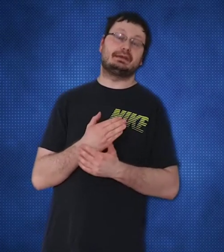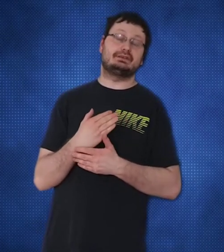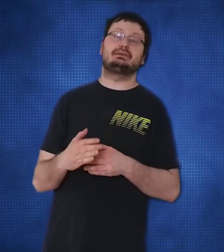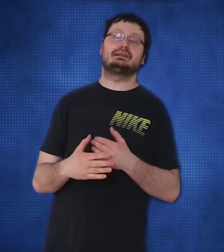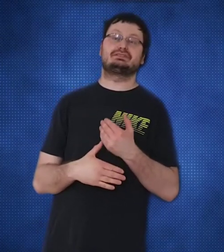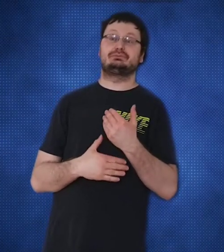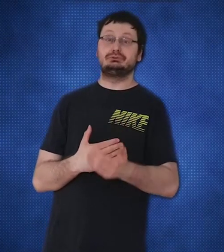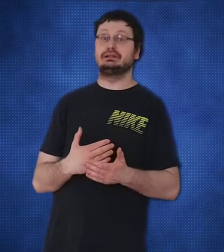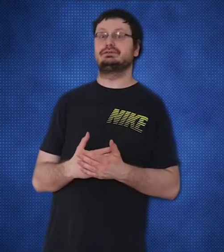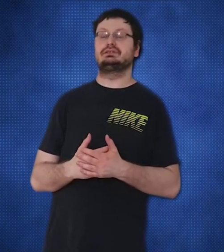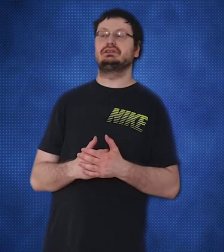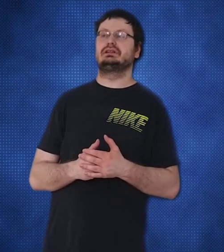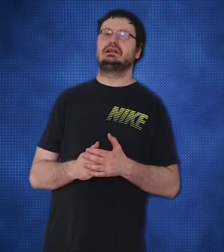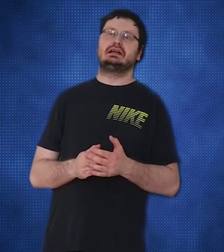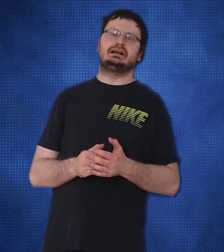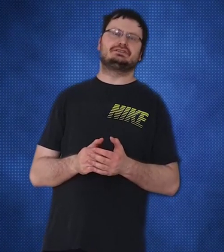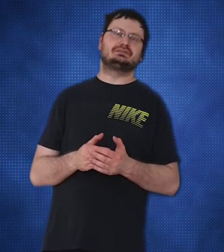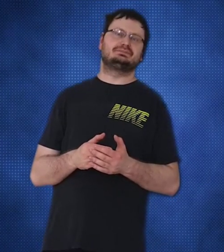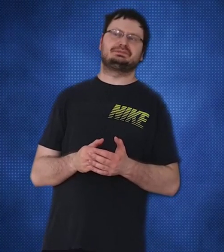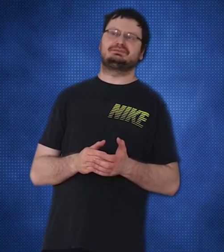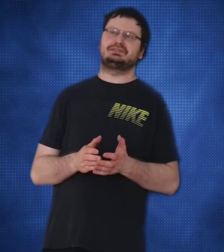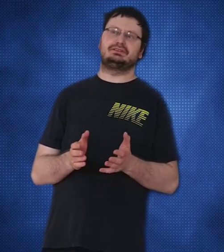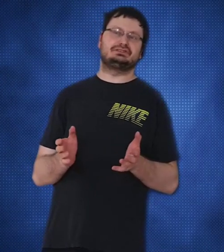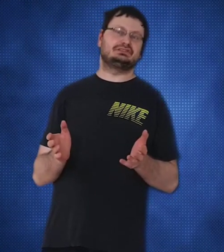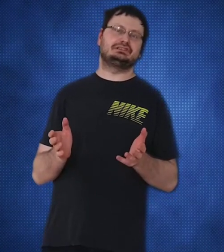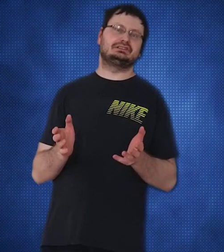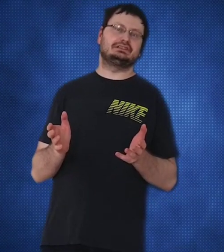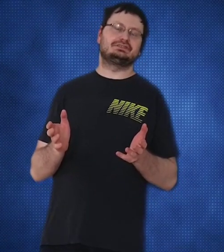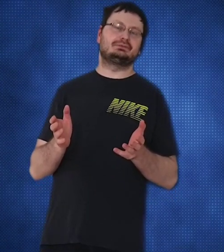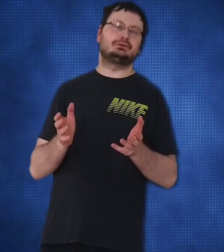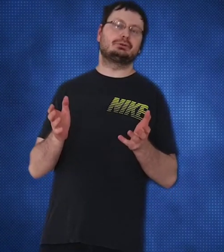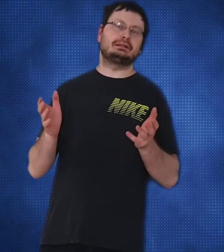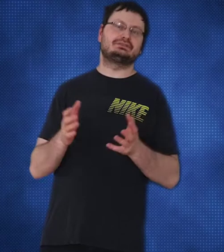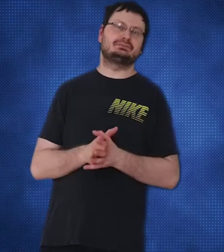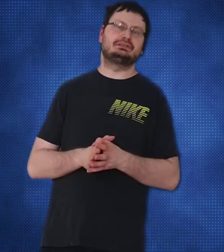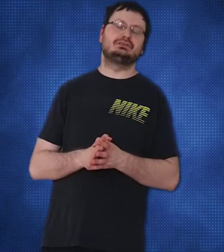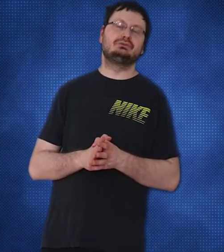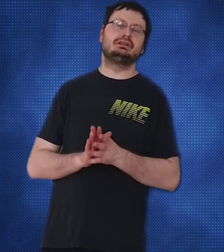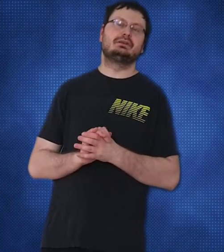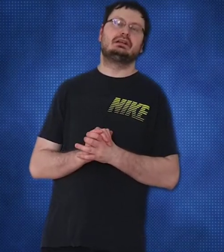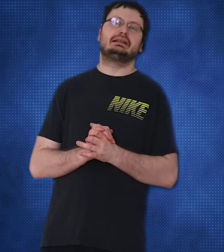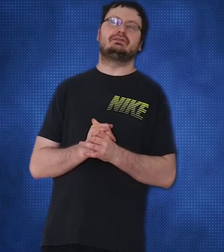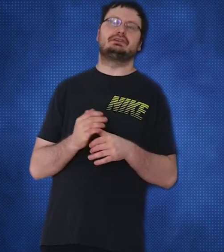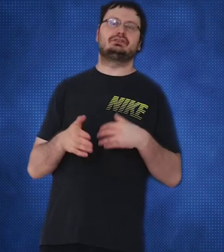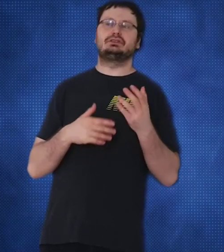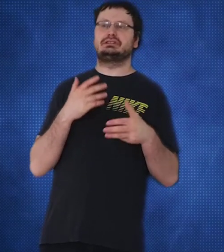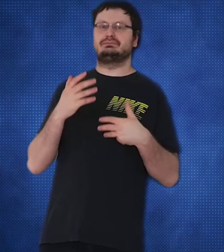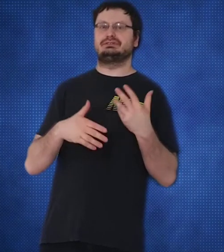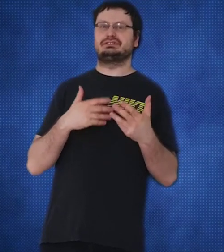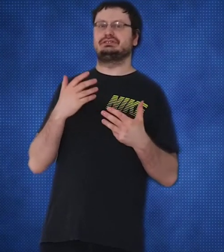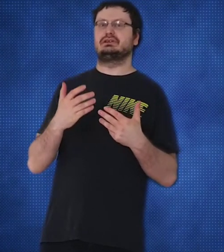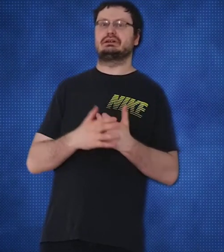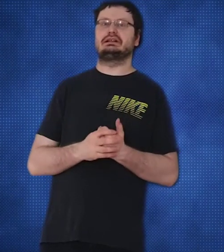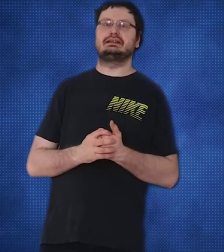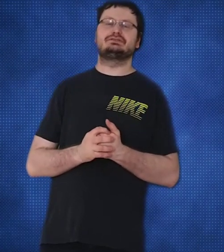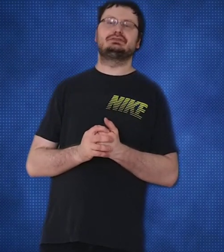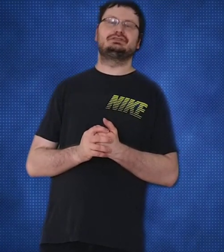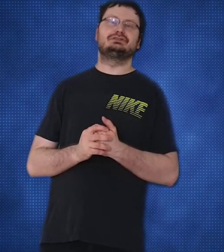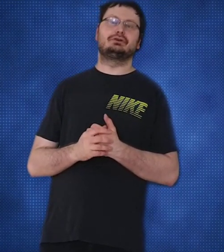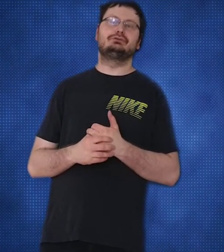der wird aber erst am Juni erfolgen. Also, voraussichtlich nächster Robo-Deventsort Mitte Juni, da werde ich euch ein bisschen auch erklären zu diesen neuen